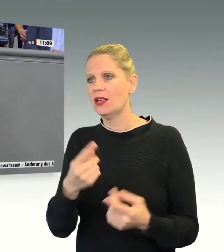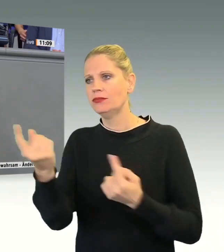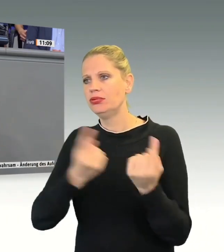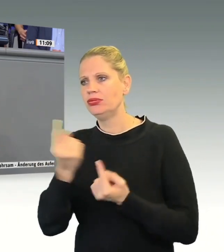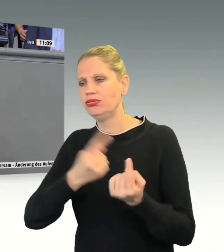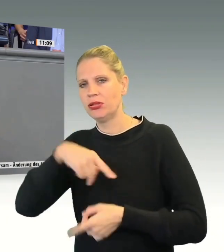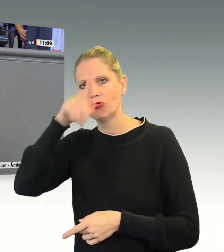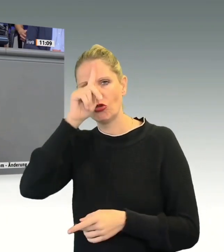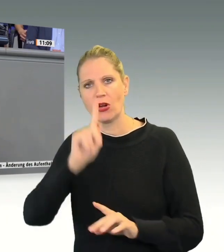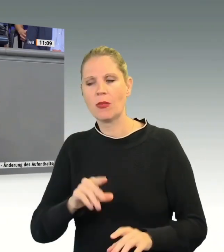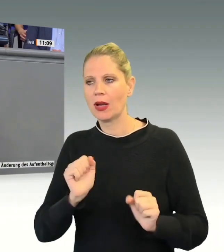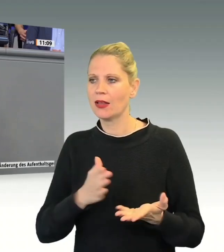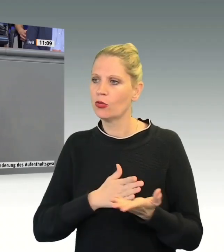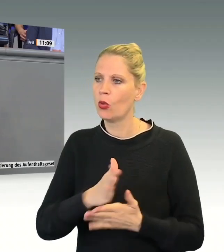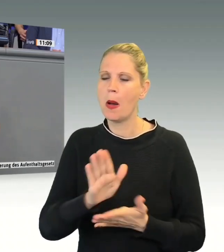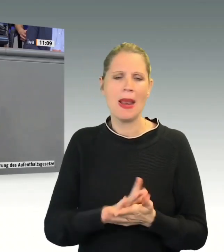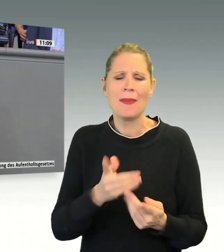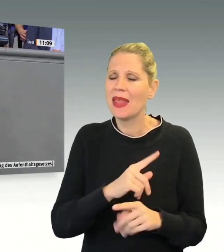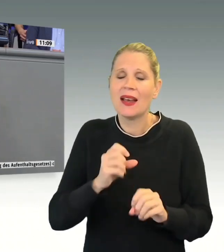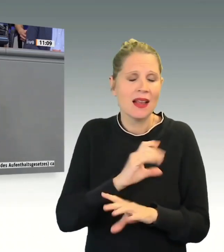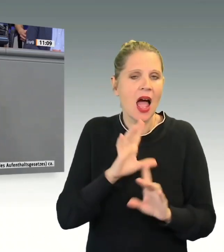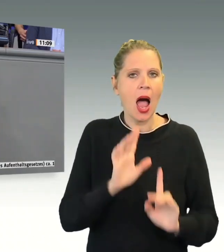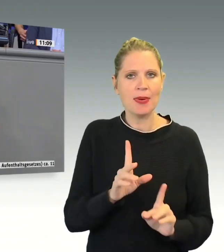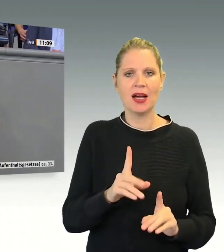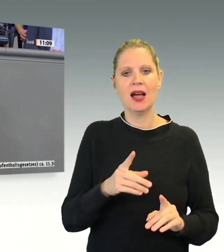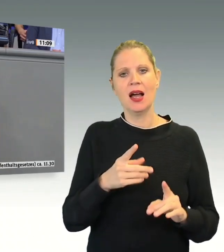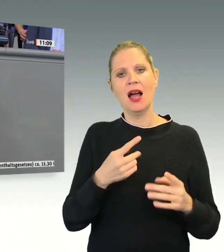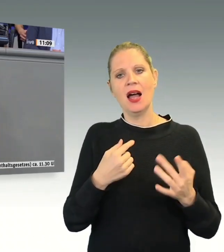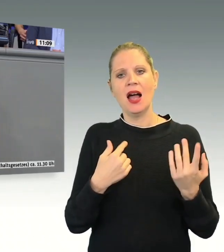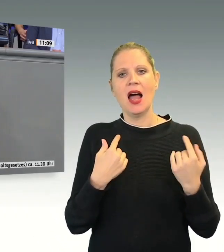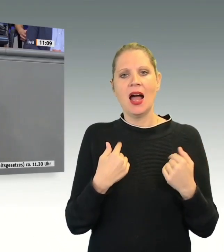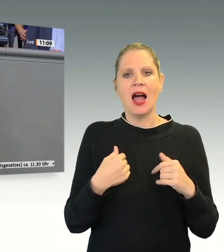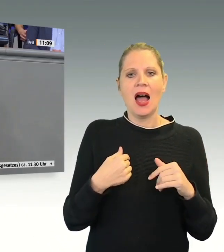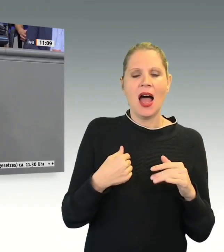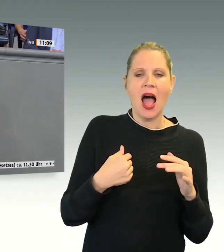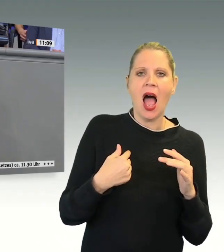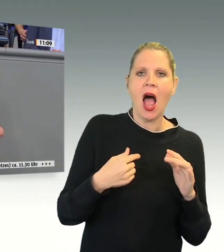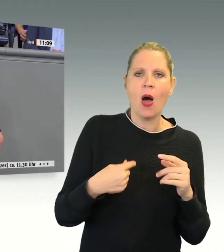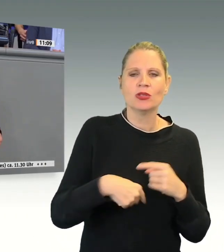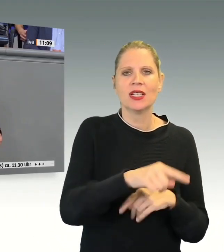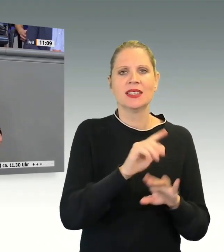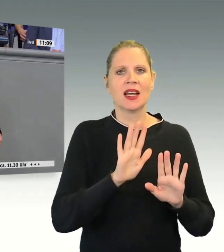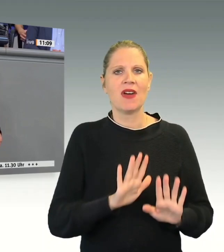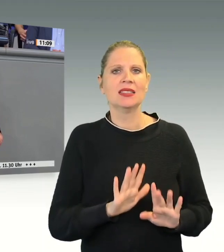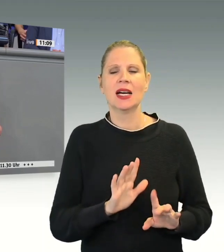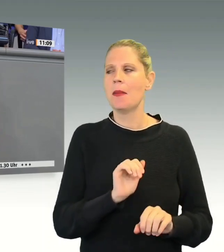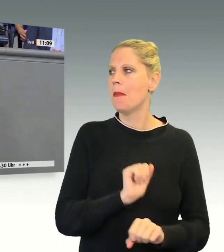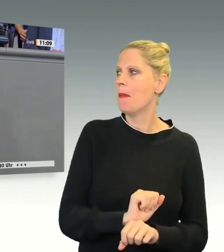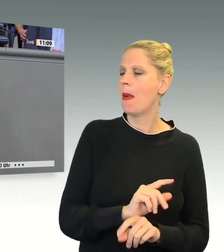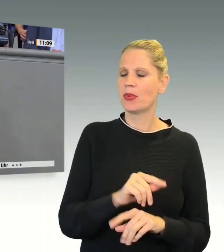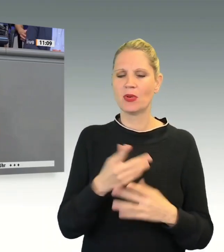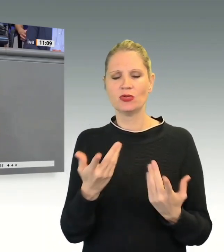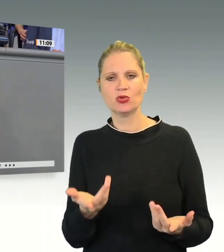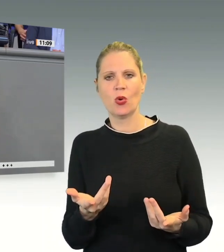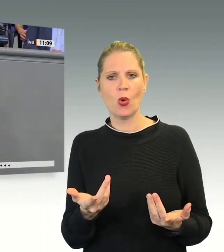und auch Ausreisegewahrsam sind Sicherungsmittel, um eine ordnungsgemäße Abschiebung zu ermöglichen. Wenn man Ihre Gesetzentwürfe, liebe Union, liest und Ihre